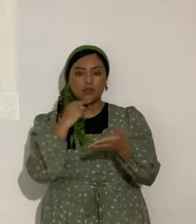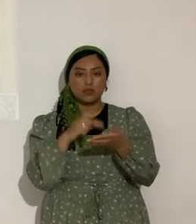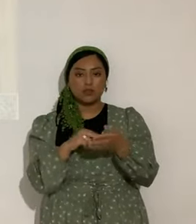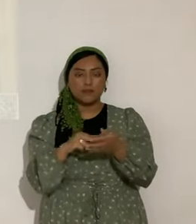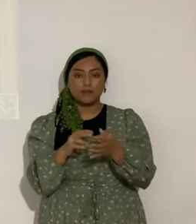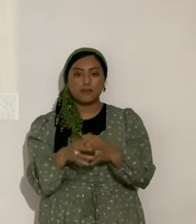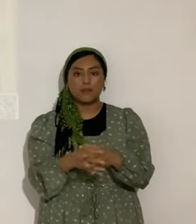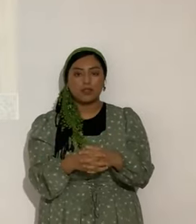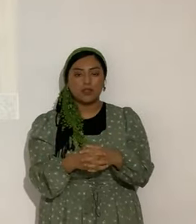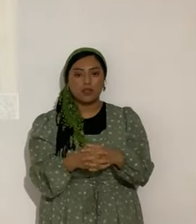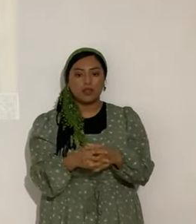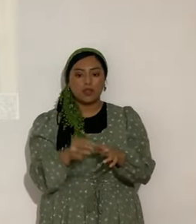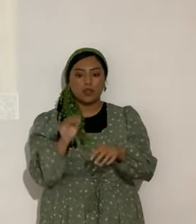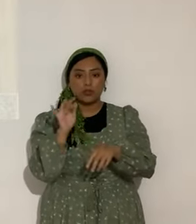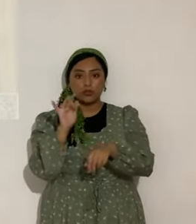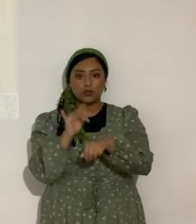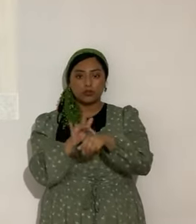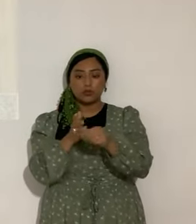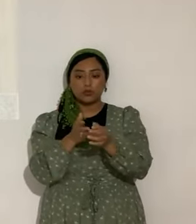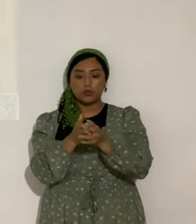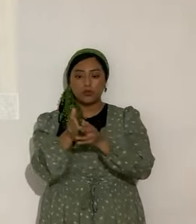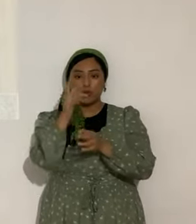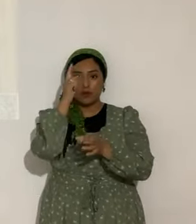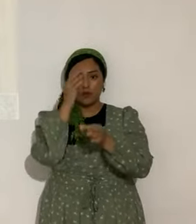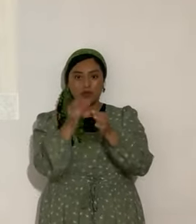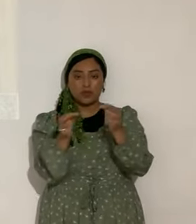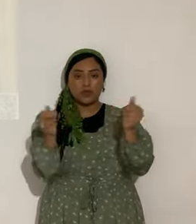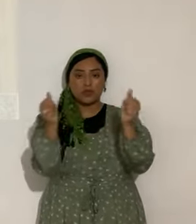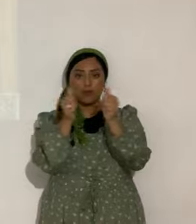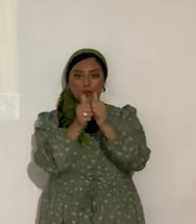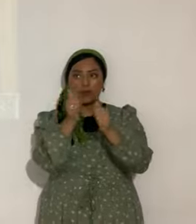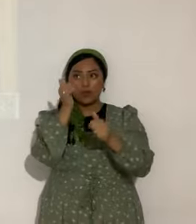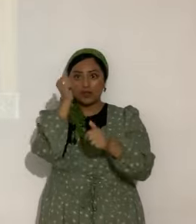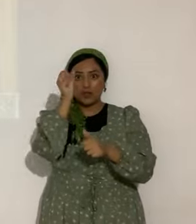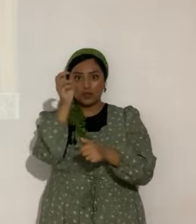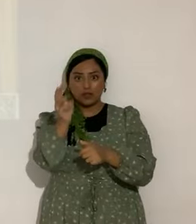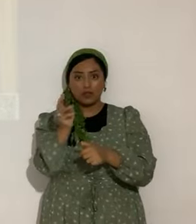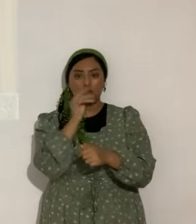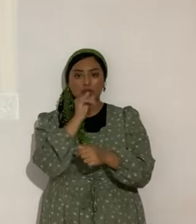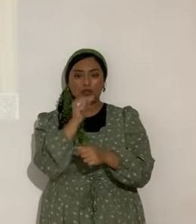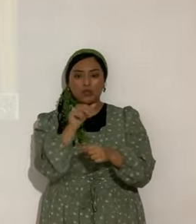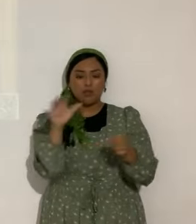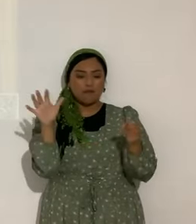Es tocada por la fe en Yashua. Es superpoderosa.